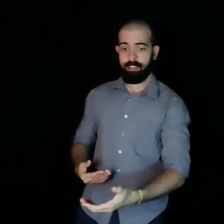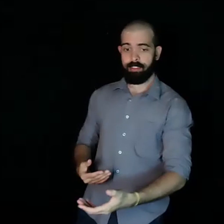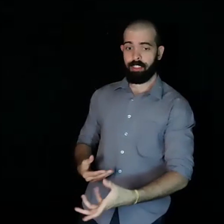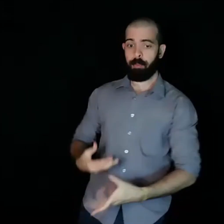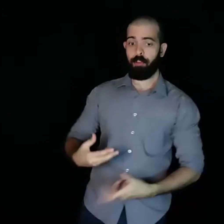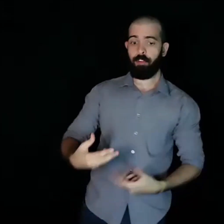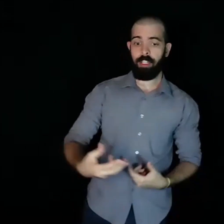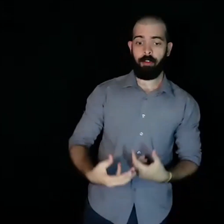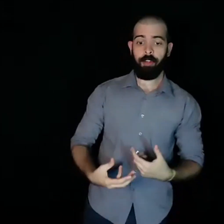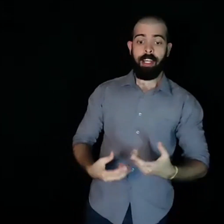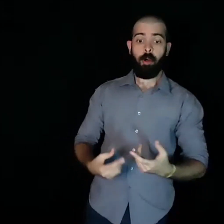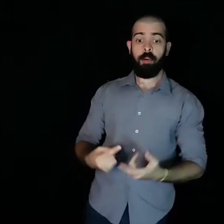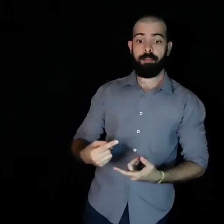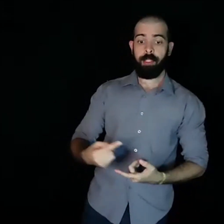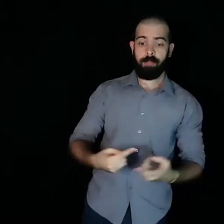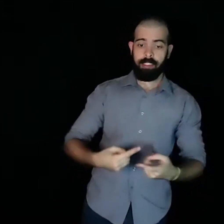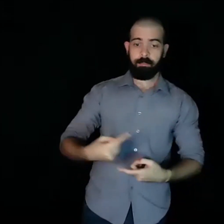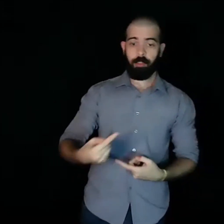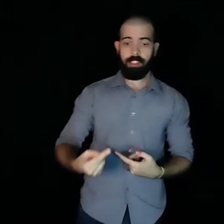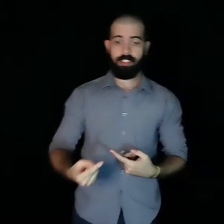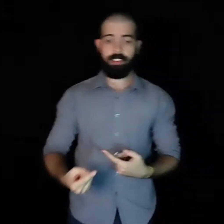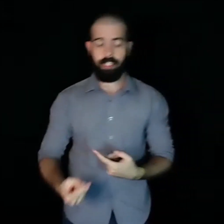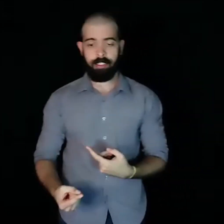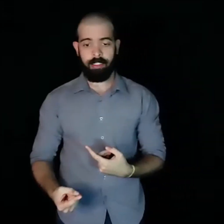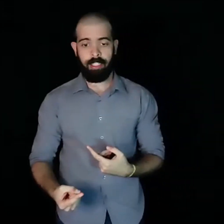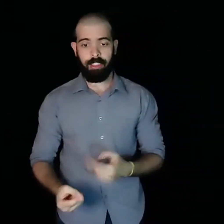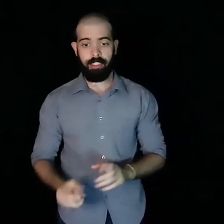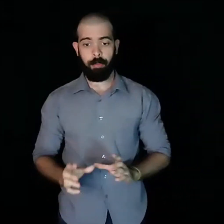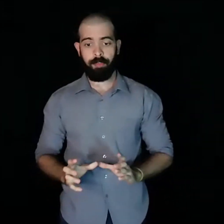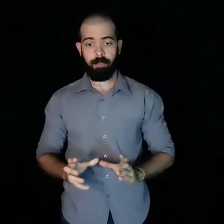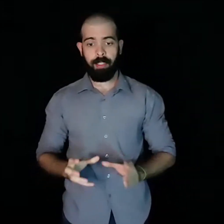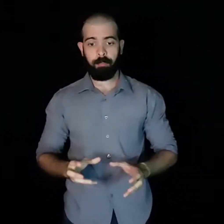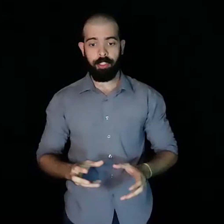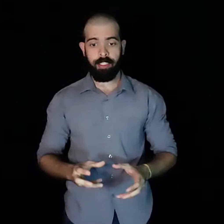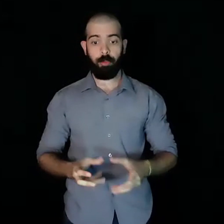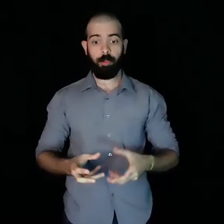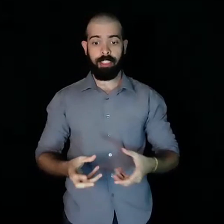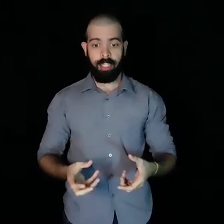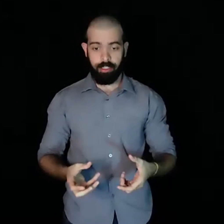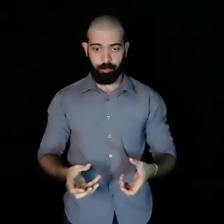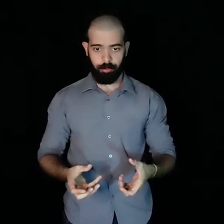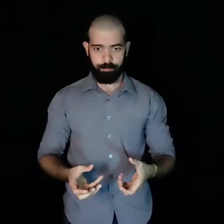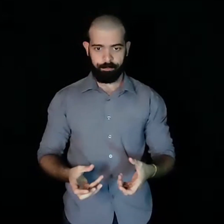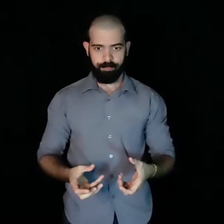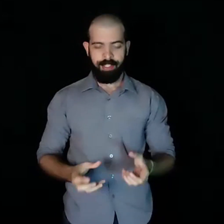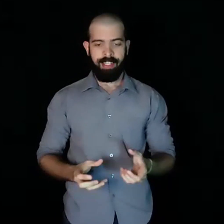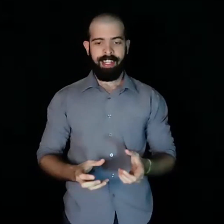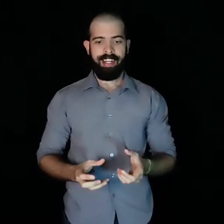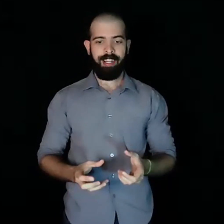A gente provoca o movimento mais importante da regência, o movimento mais importante do gesto é o